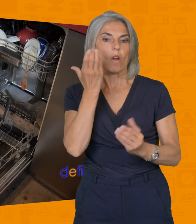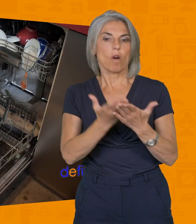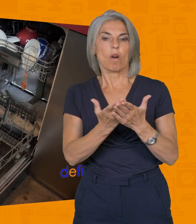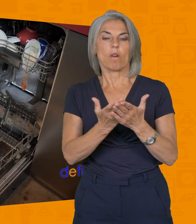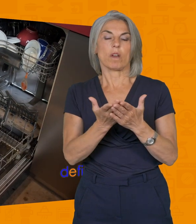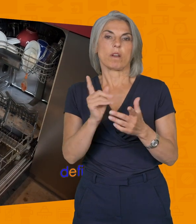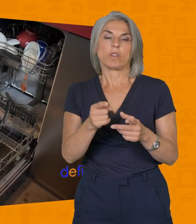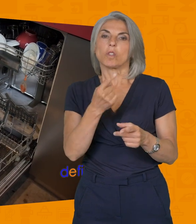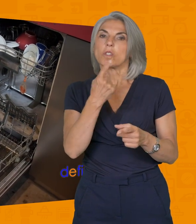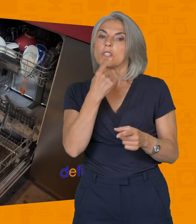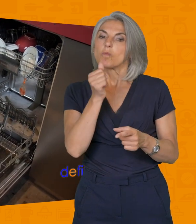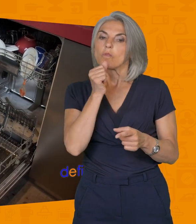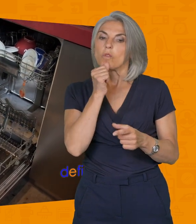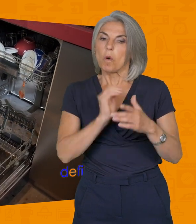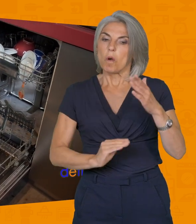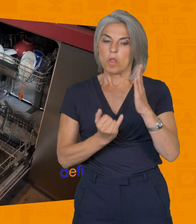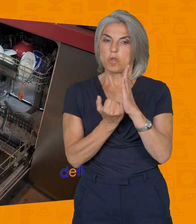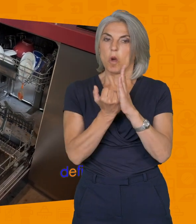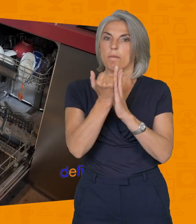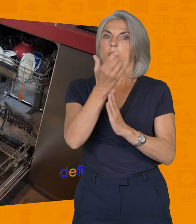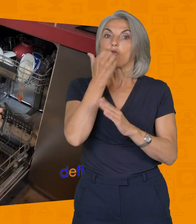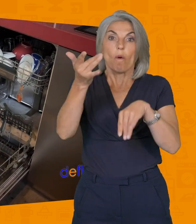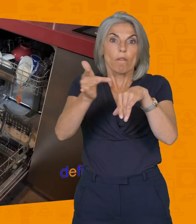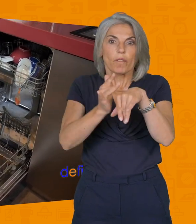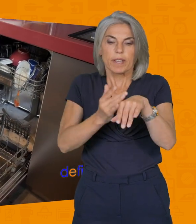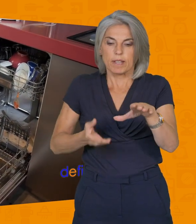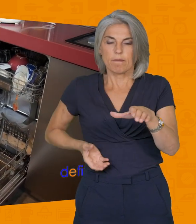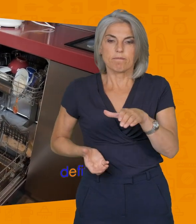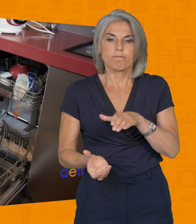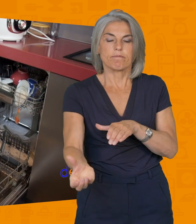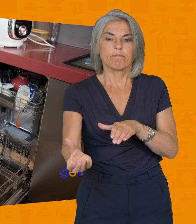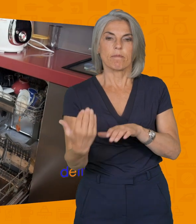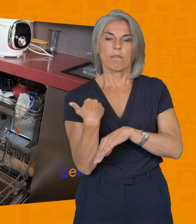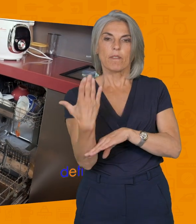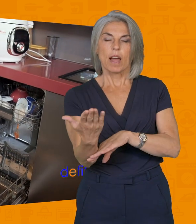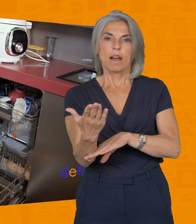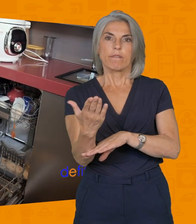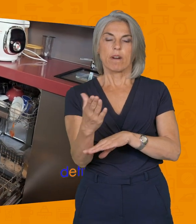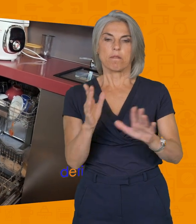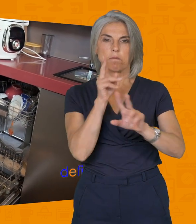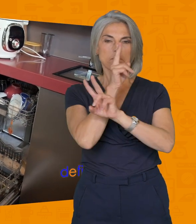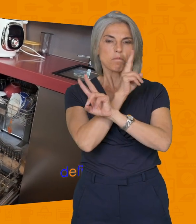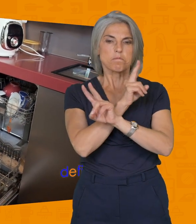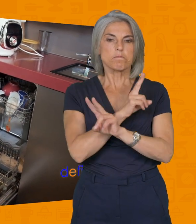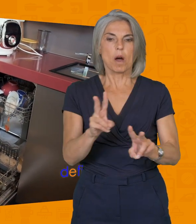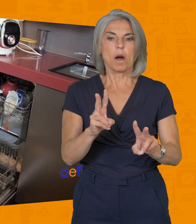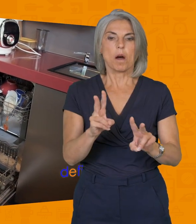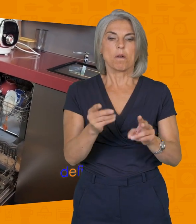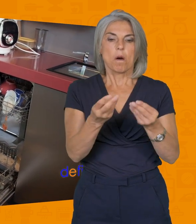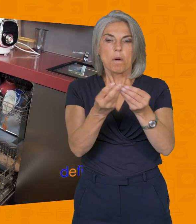on revient à ce que je disais tantôt au maximum de sa température. Vous le mettez dedans et votre lave-vaisselle va se retrouver blinkant. Il va déboucher les